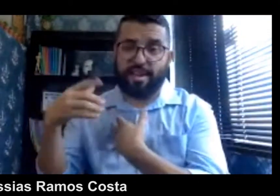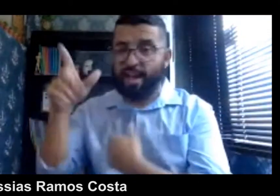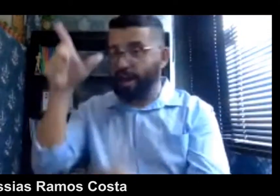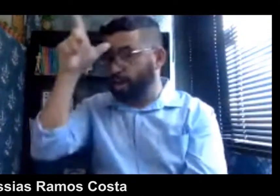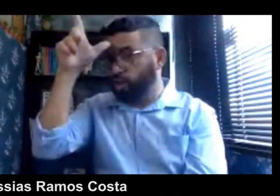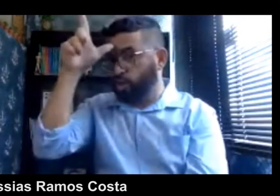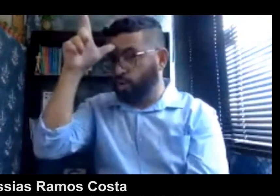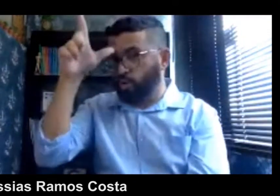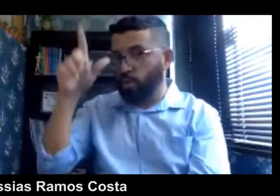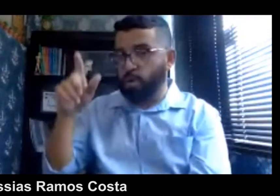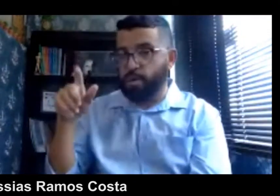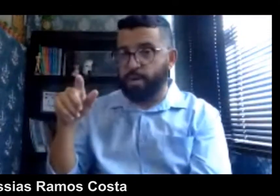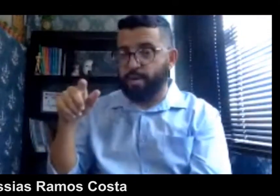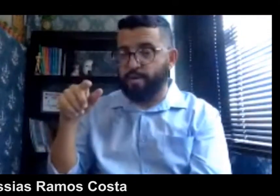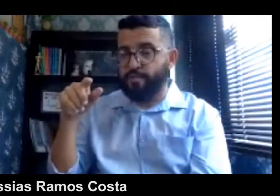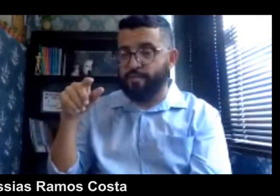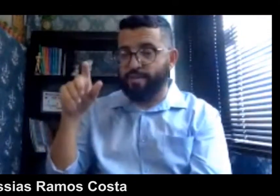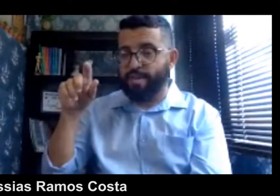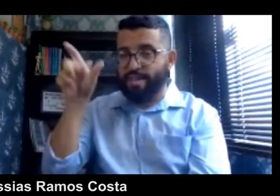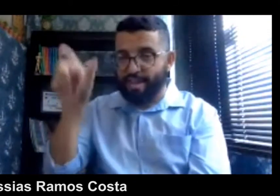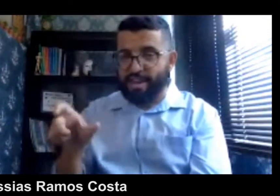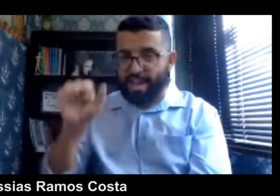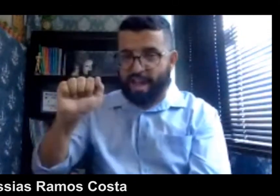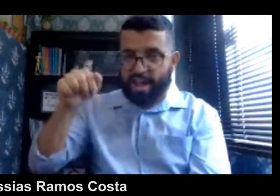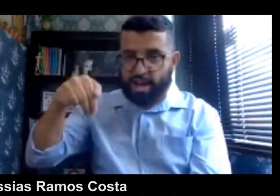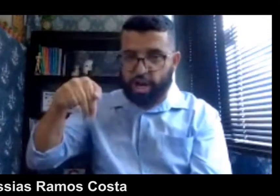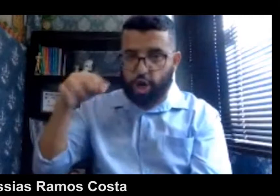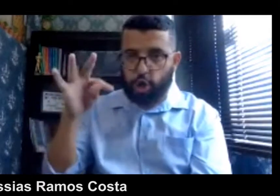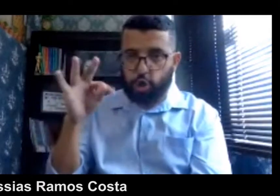língua de sinais, foi o Antônio Campos.